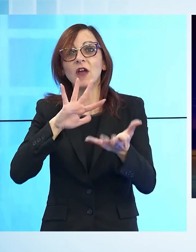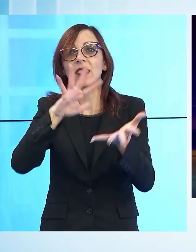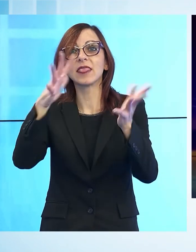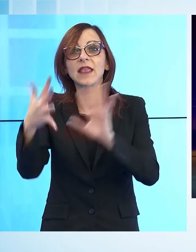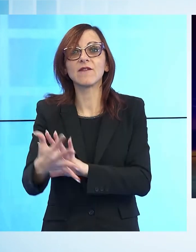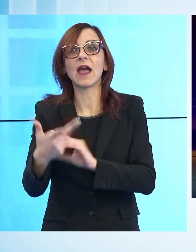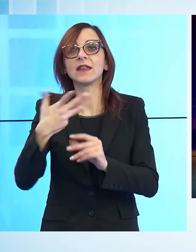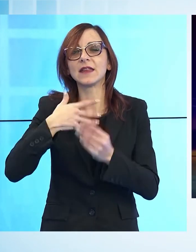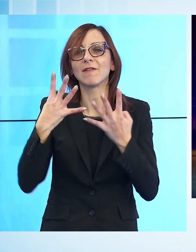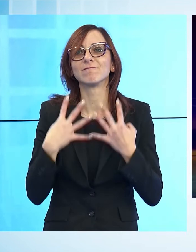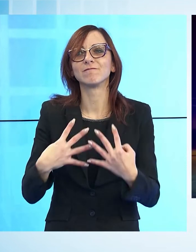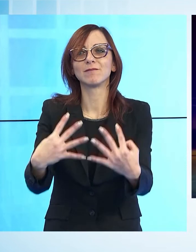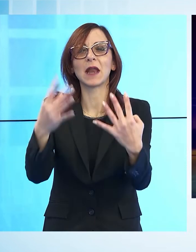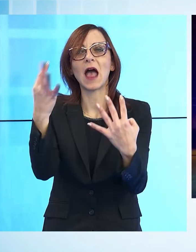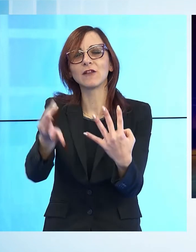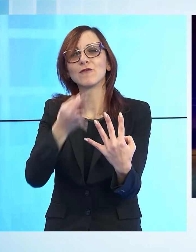insolito prato fiorito.